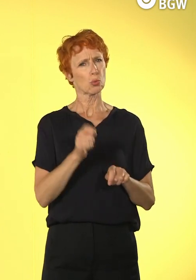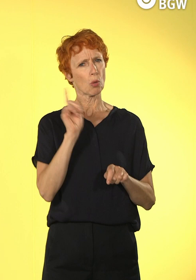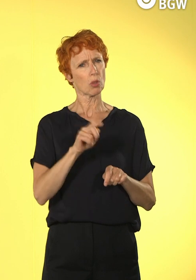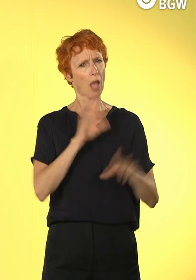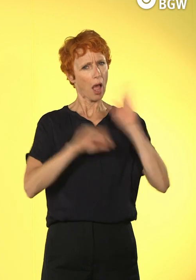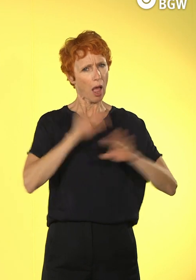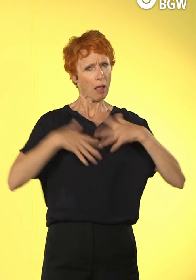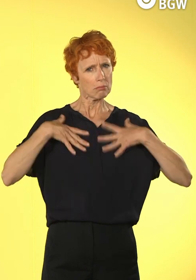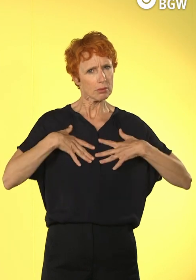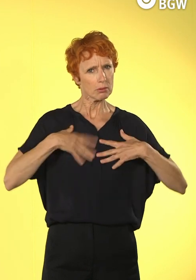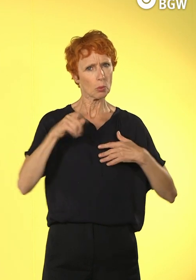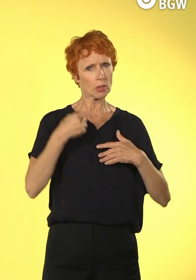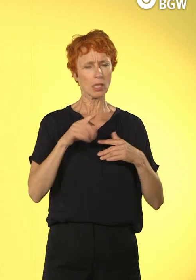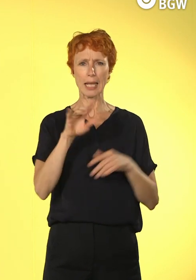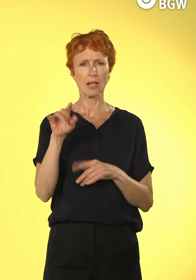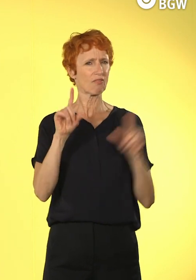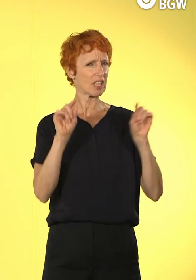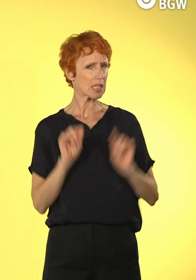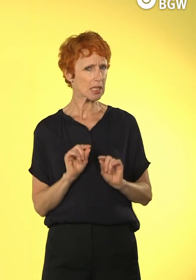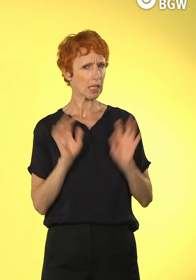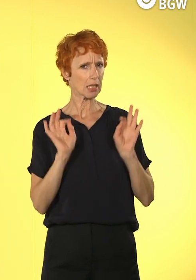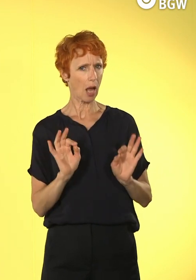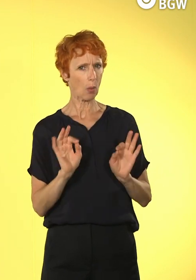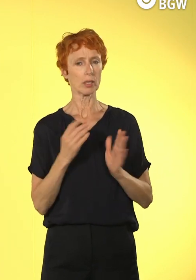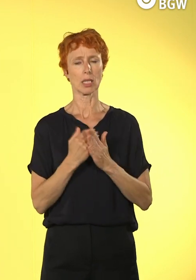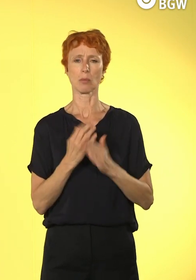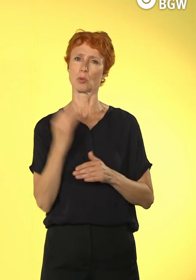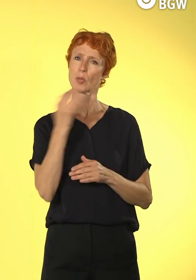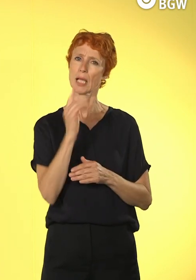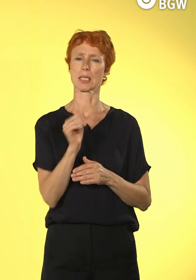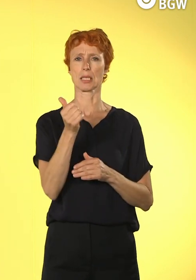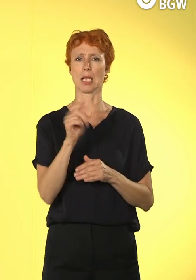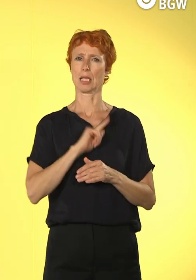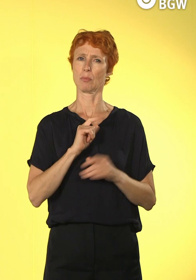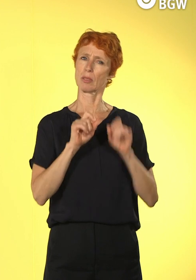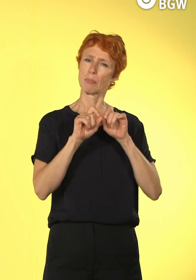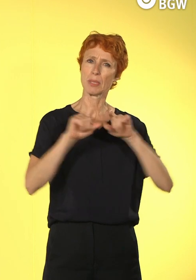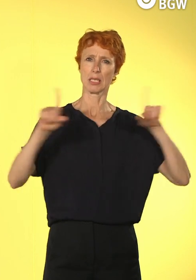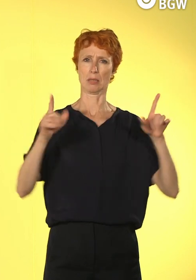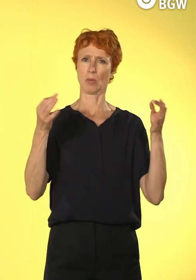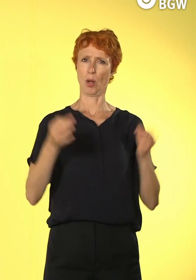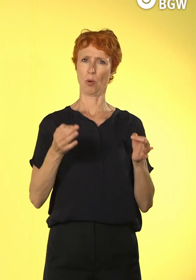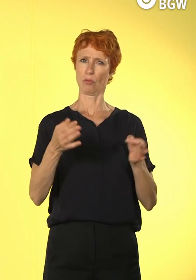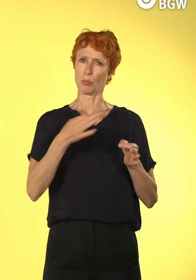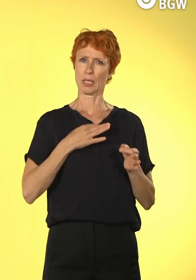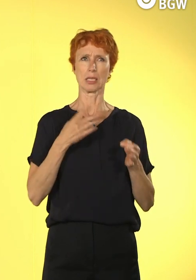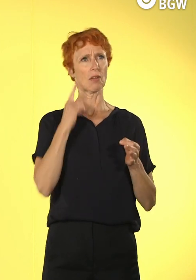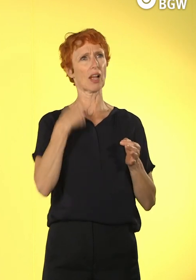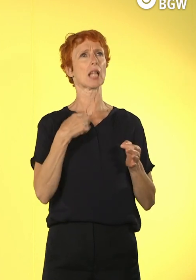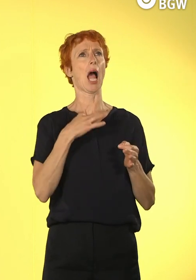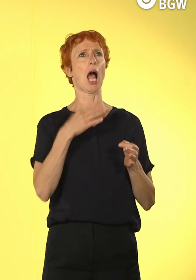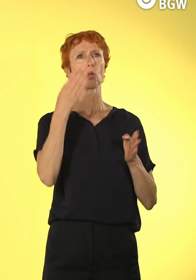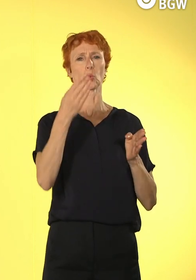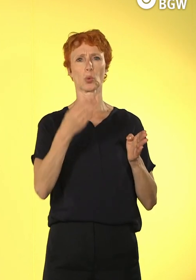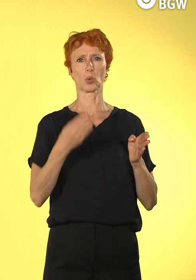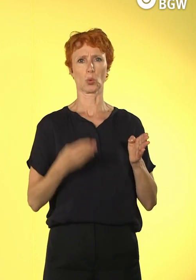eigentlich Digitalisierung? Und da musste ich mir wirklich erstmal ein Bild machen, damit ich da nicht auf den Holzpfad komme. Und deswegen ist es uns wichtig, an der